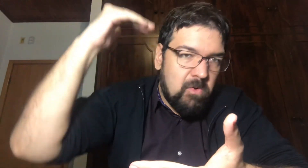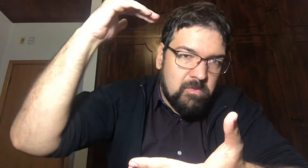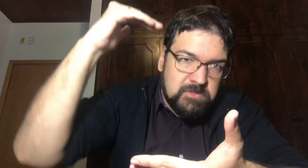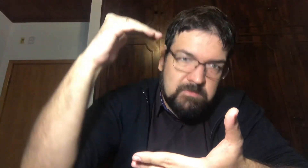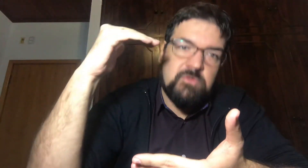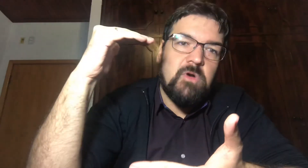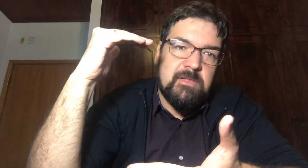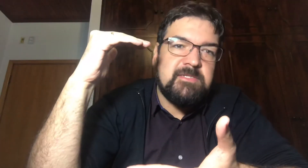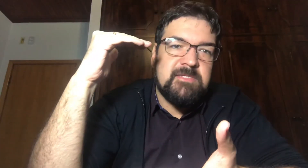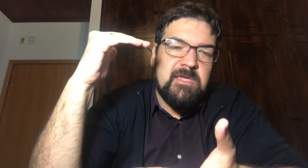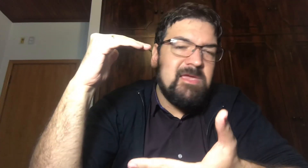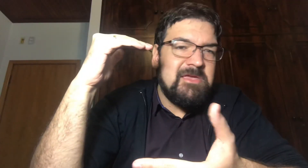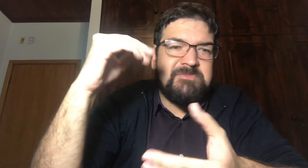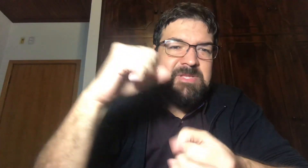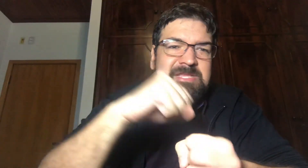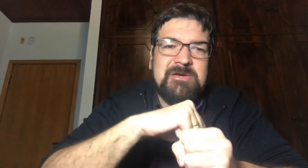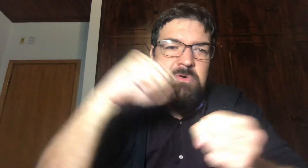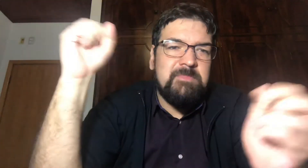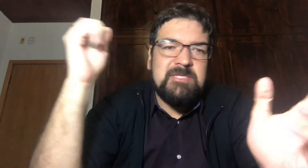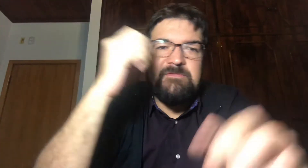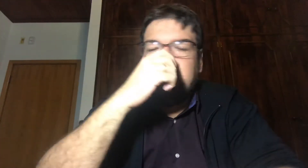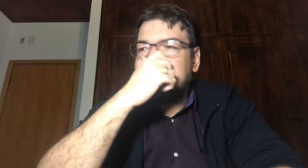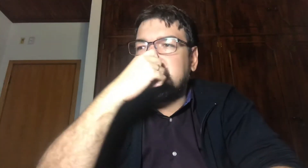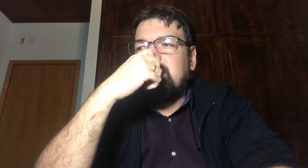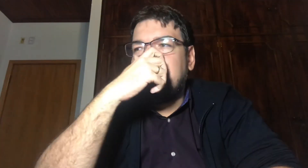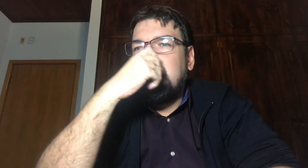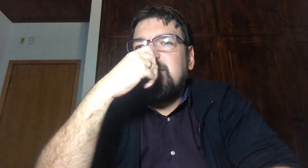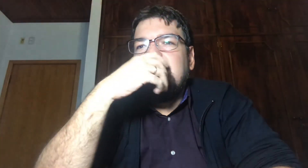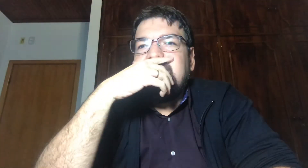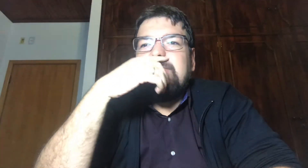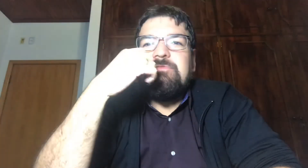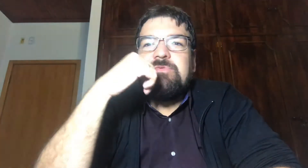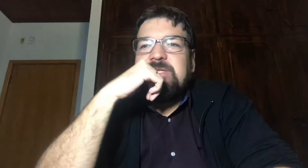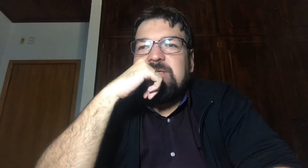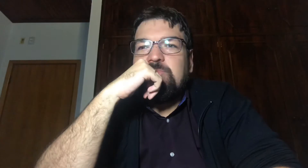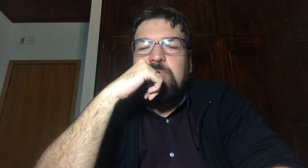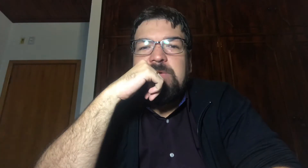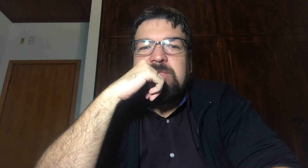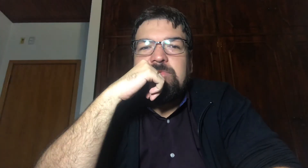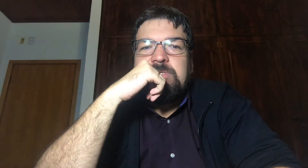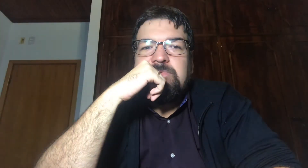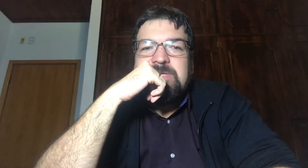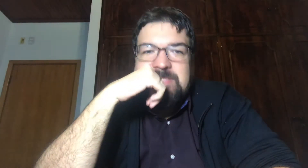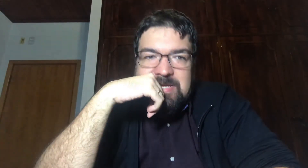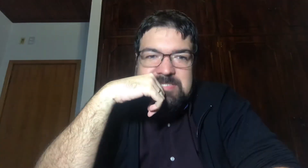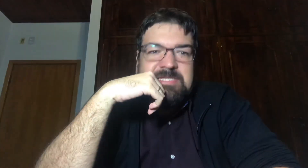11 mil dólares Eu esperaria romper de vez E voltaria No momento O Bitcoin está assim